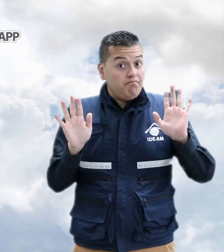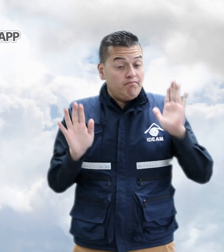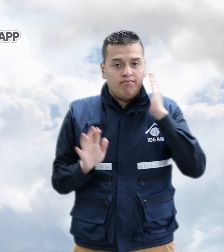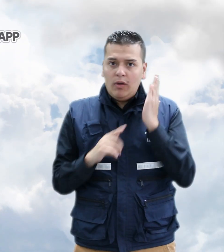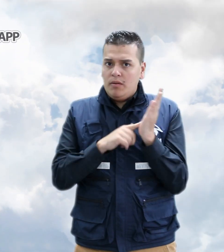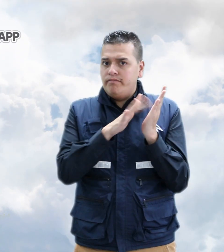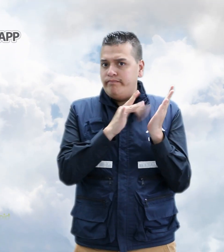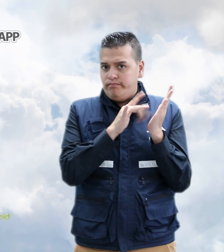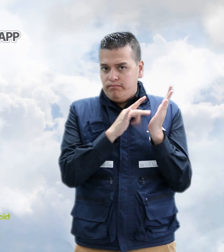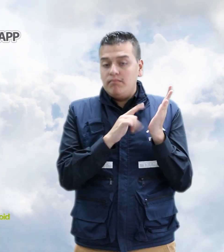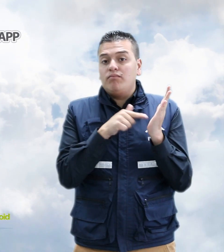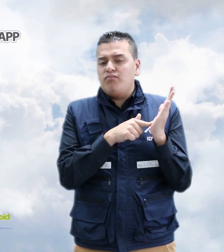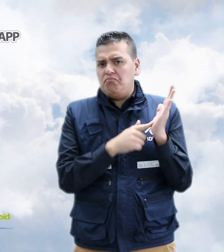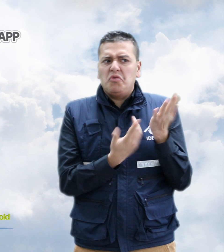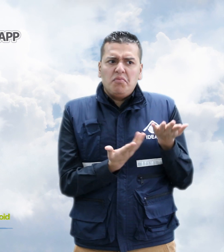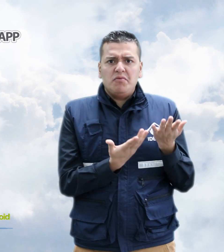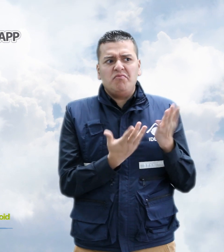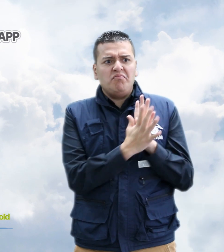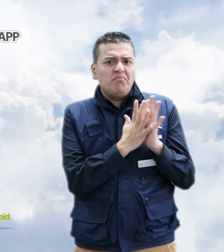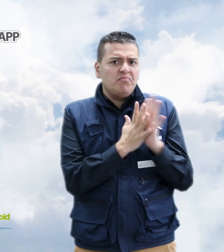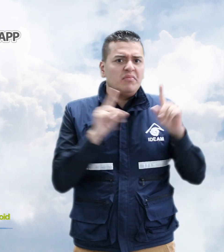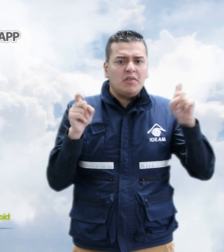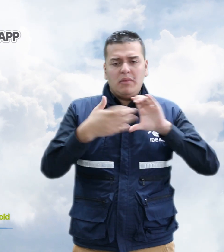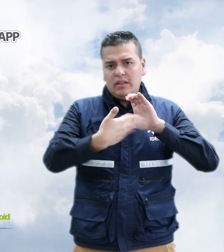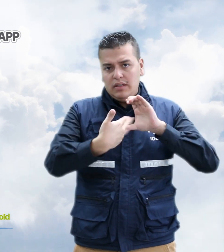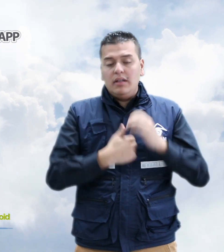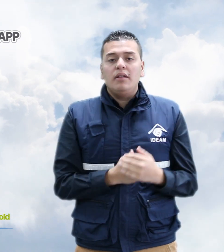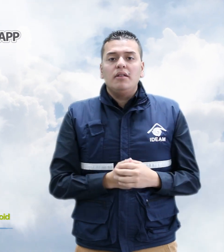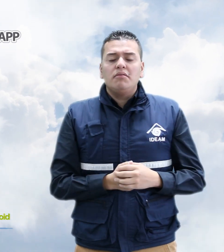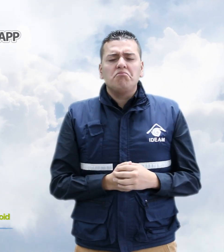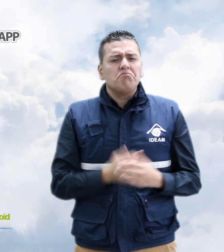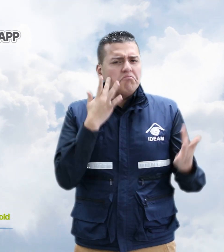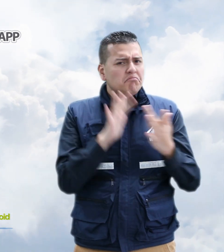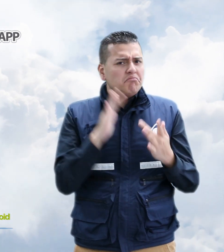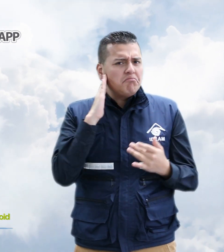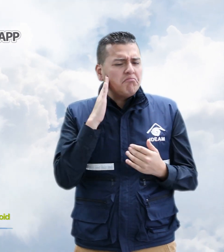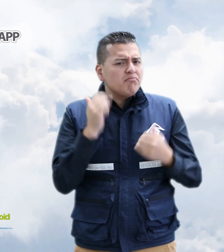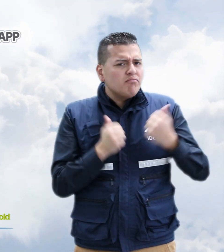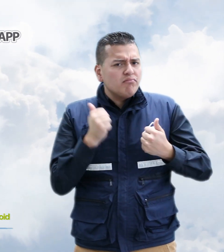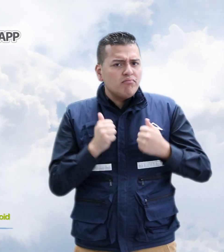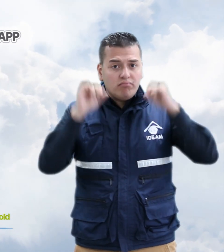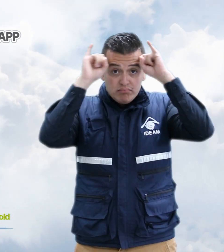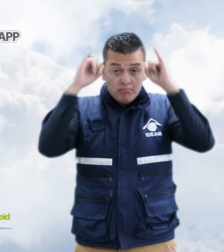invitamos a descargar nuestra aplicación Mi Pronóstico disponible para dispositivos móviles iPhone y Android.